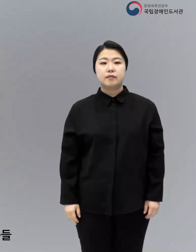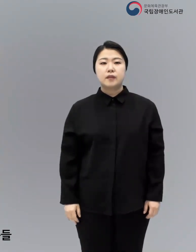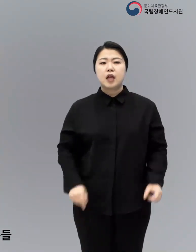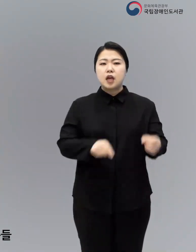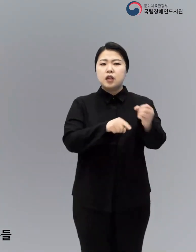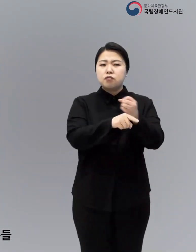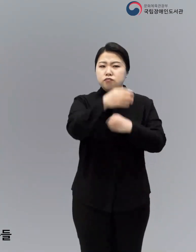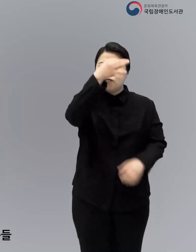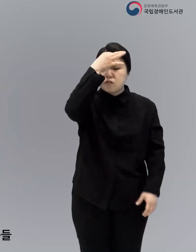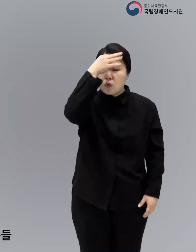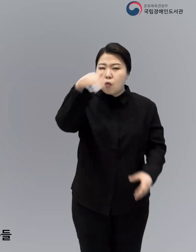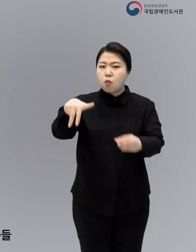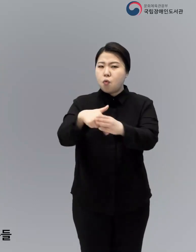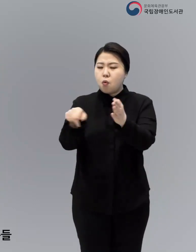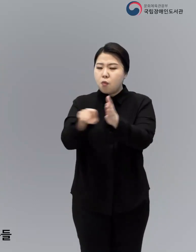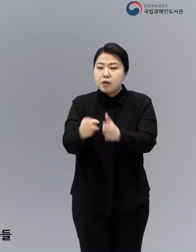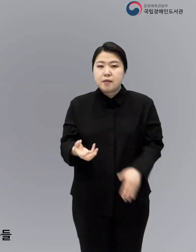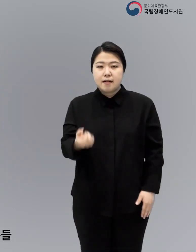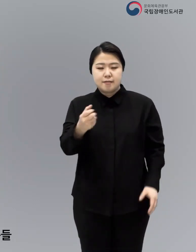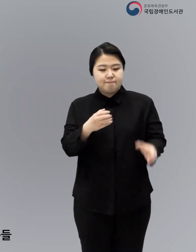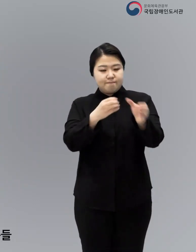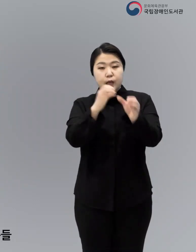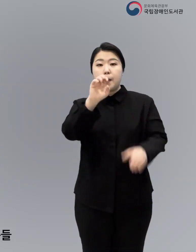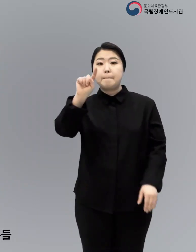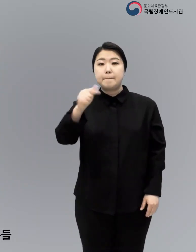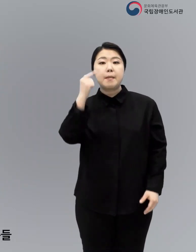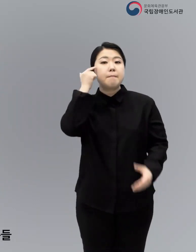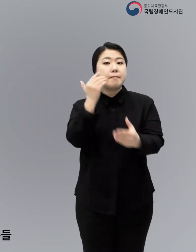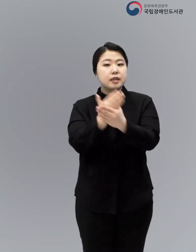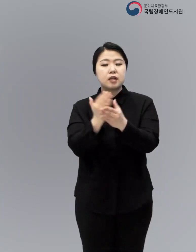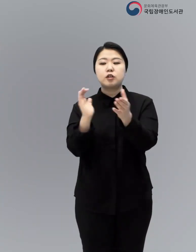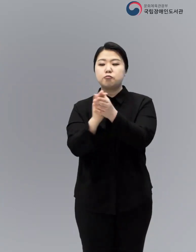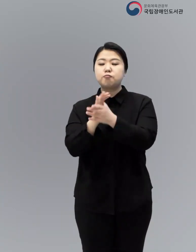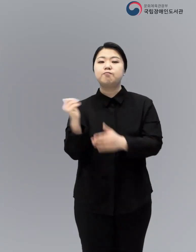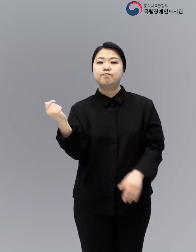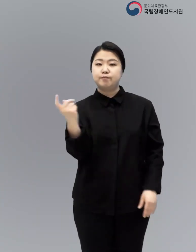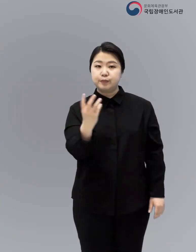과학과 믿음으로 악에 대항하는 판헬싱 박사와 그 친구들